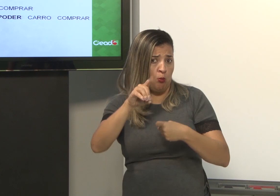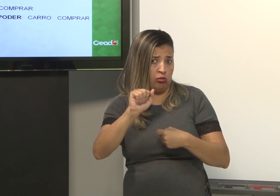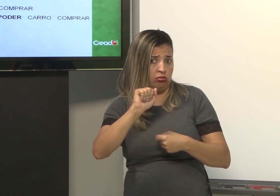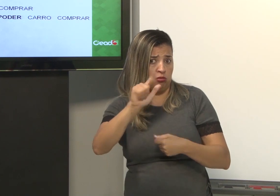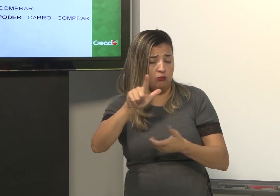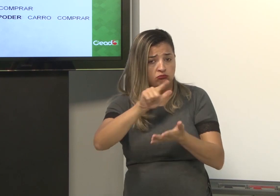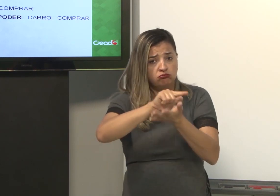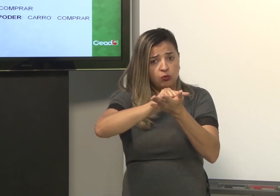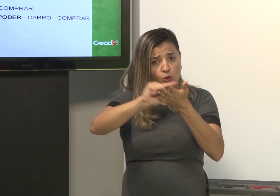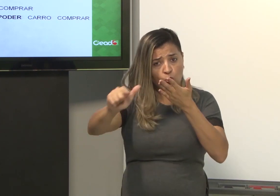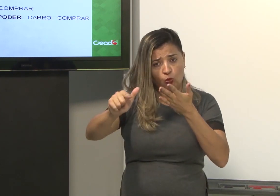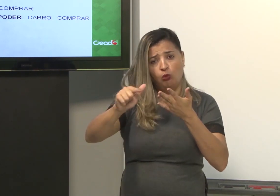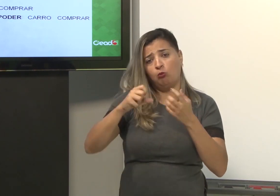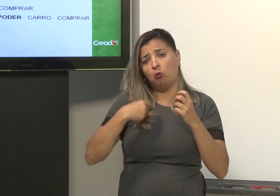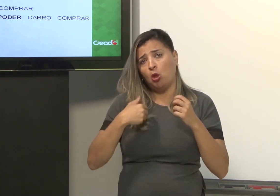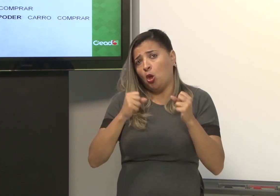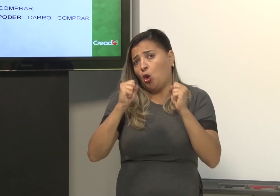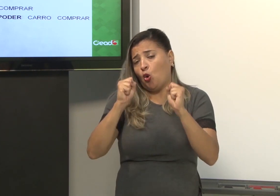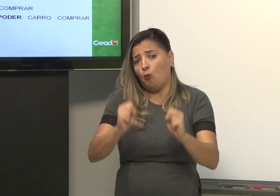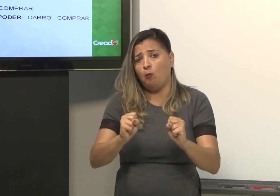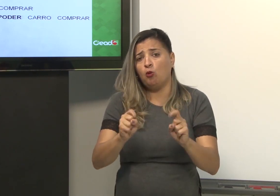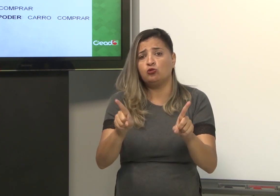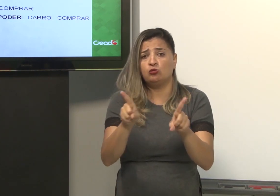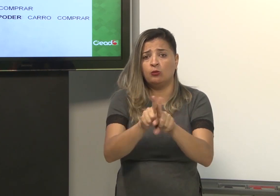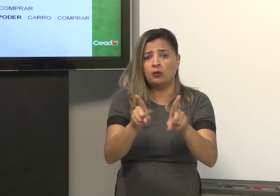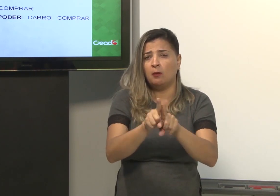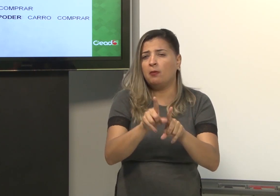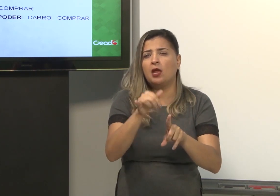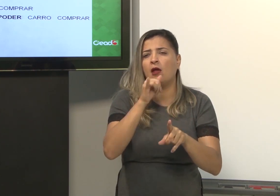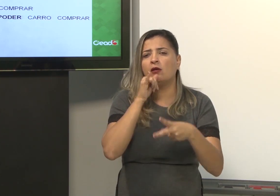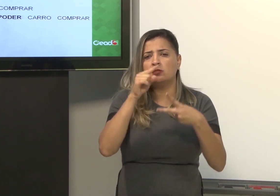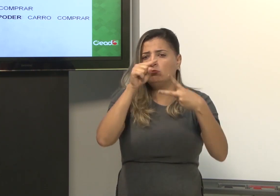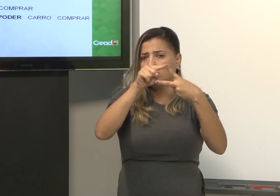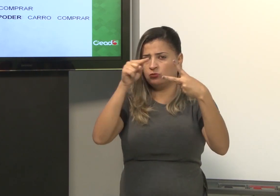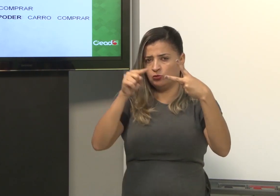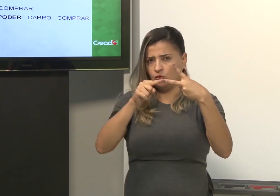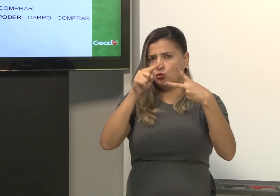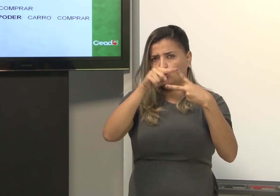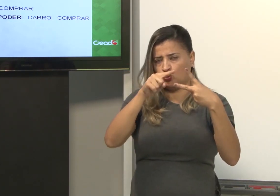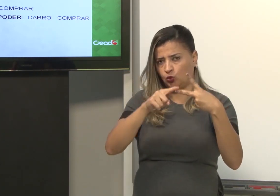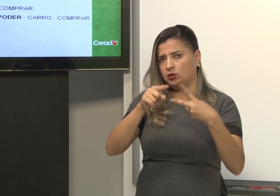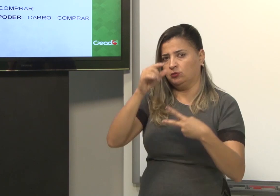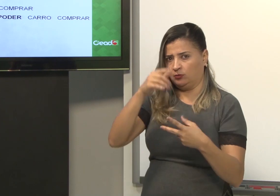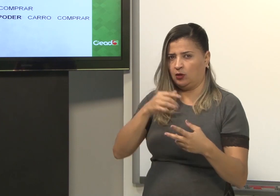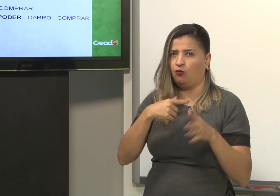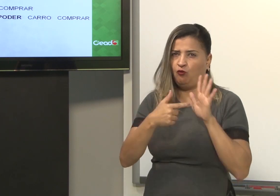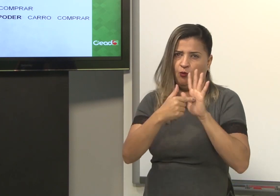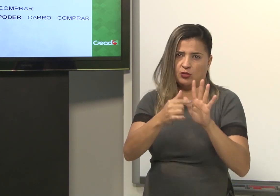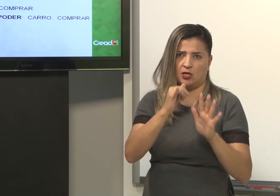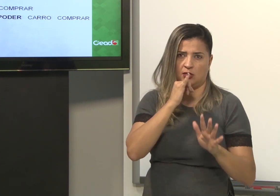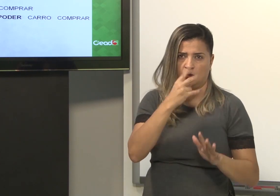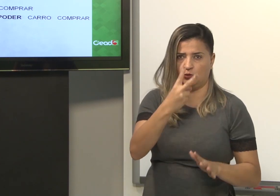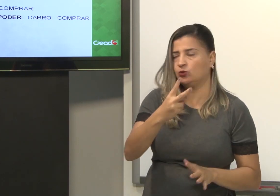Então, o verbo modal pode ser em uma categoria vazia. Por exemplo, tenho dois exemplos. Eu vou mostrar para vocês.